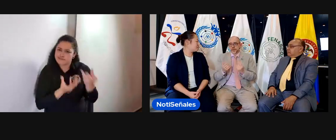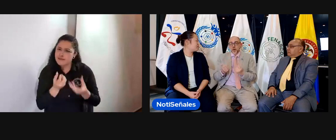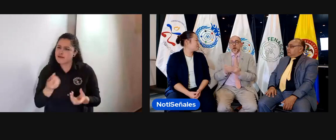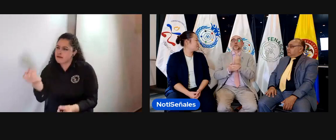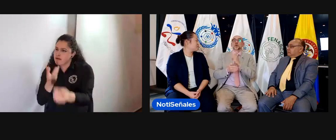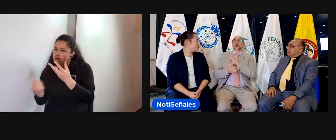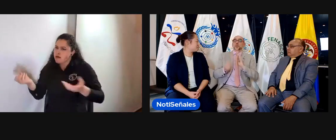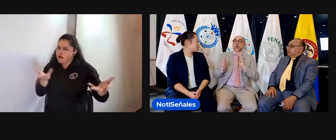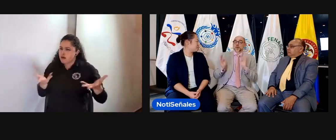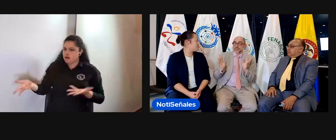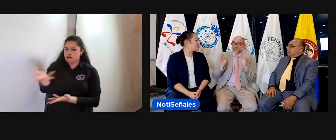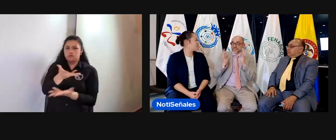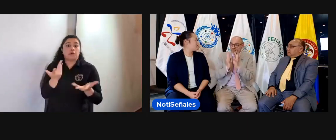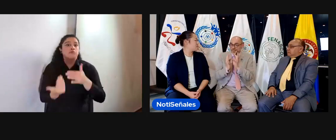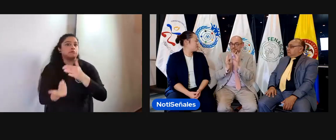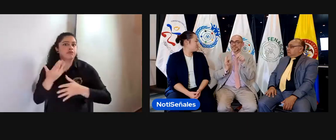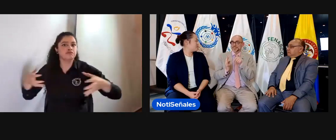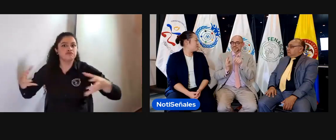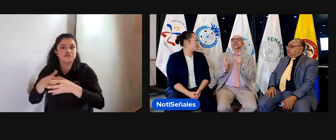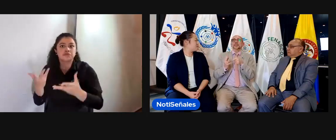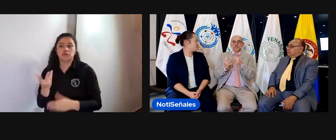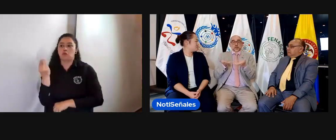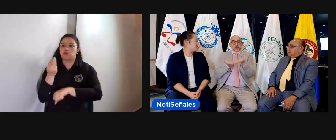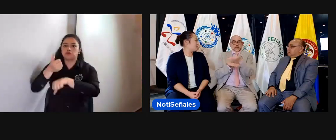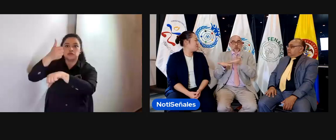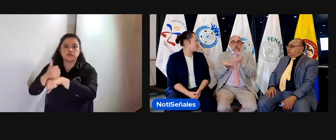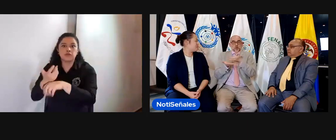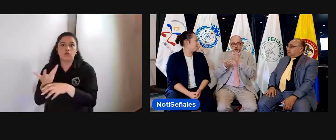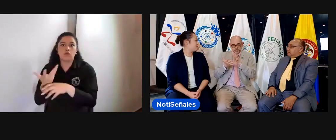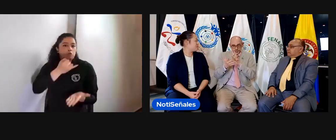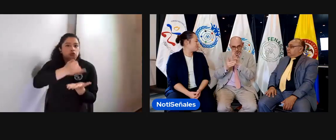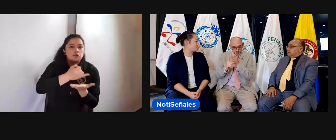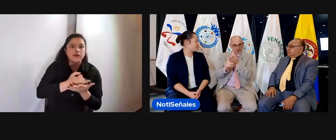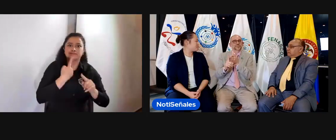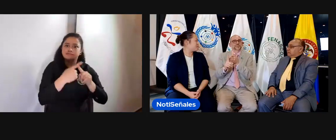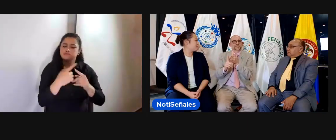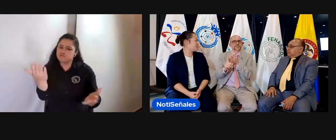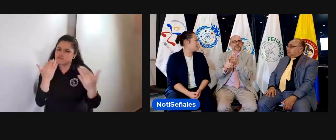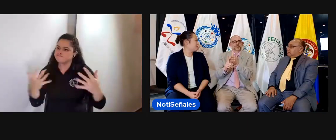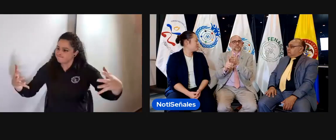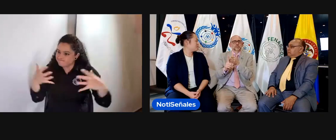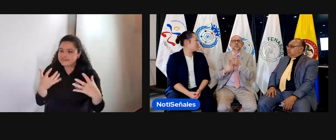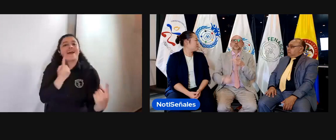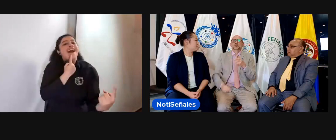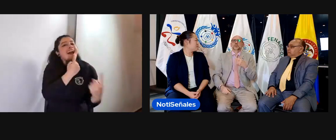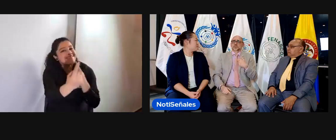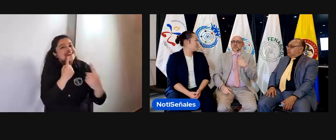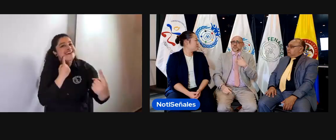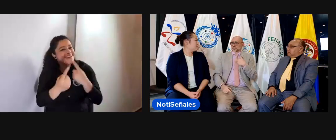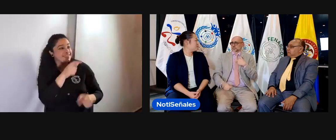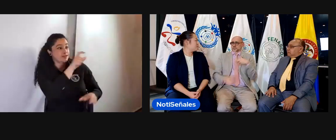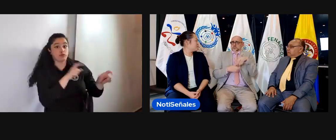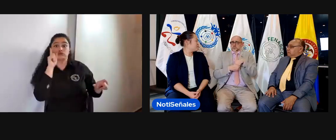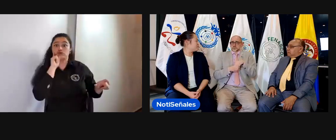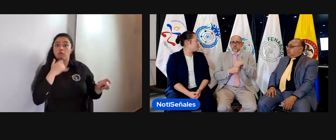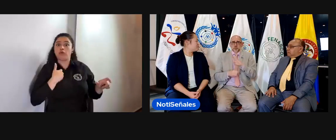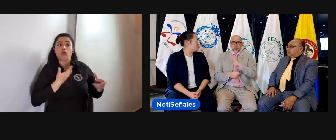Y ese diálogo se da a través de las asambleas, de las reuniones, de los encuentros, donde se busca